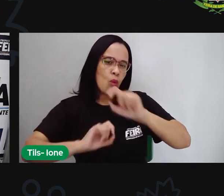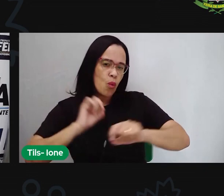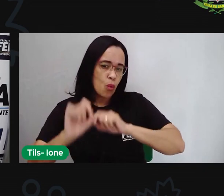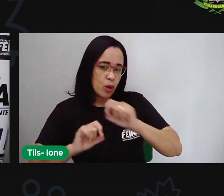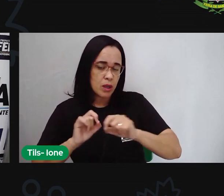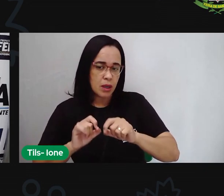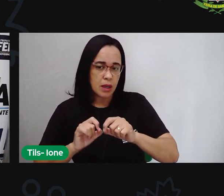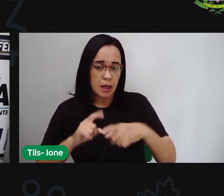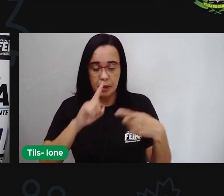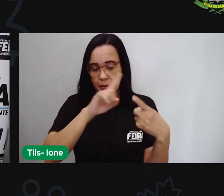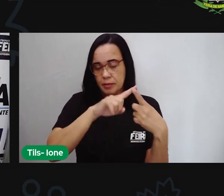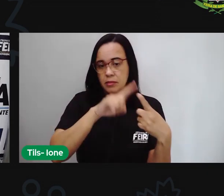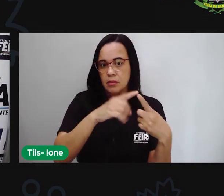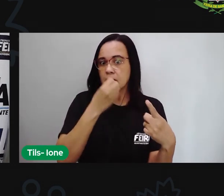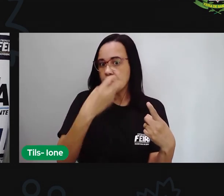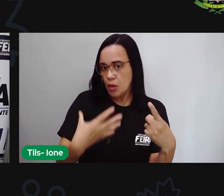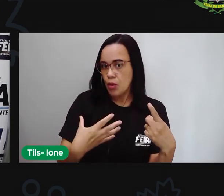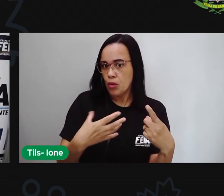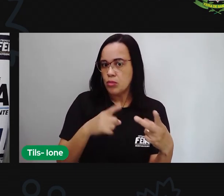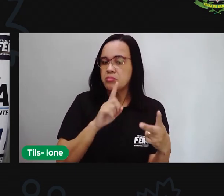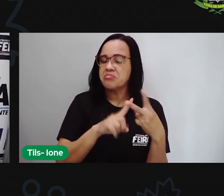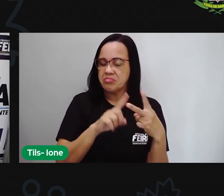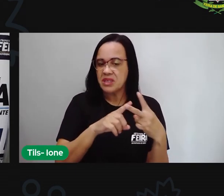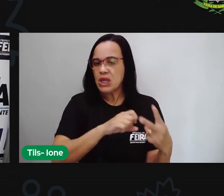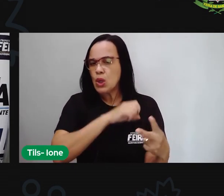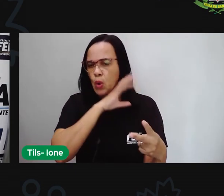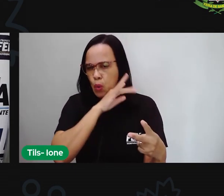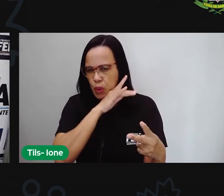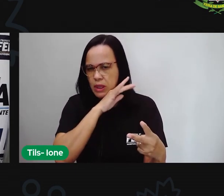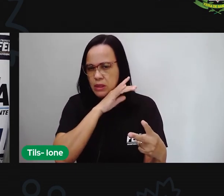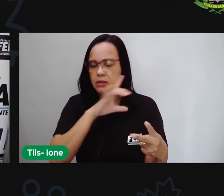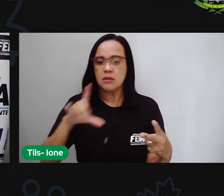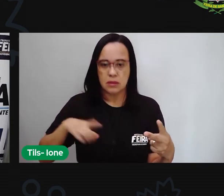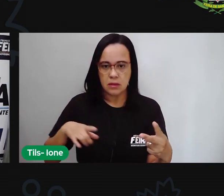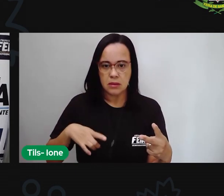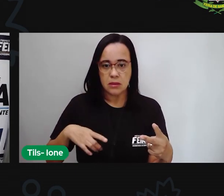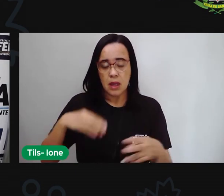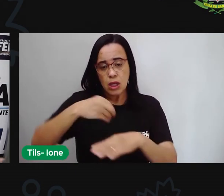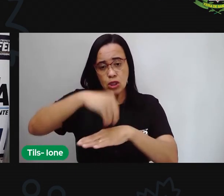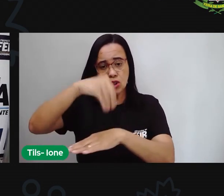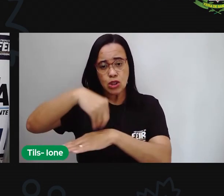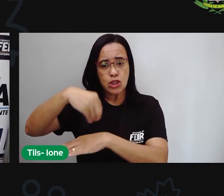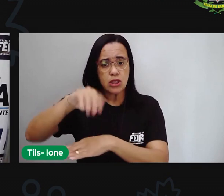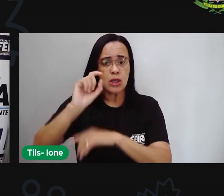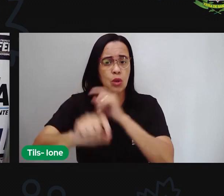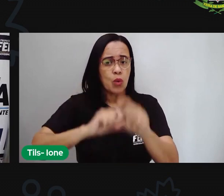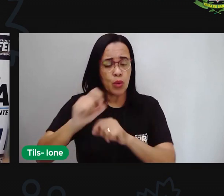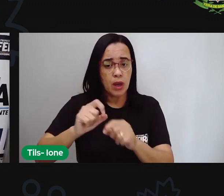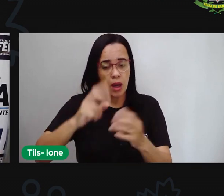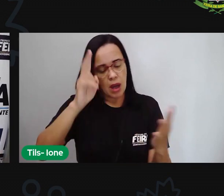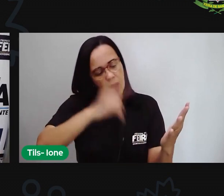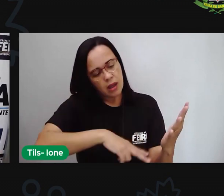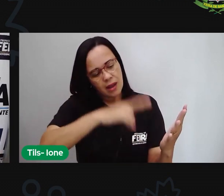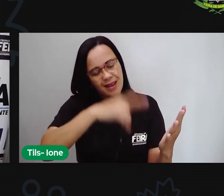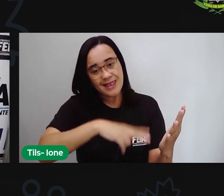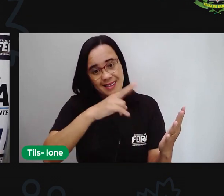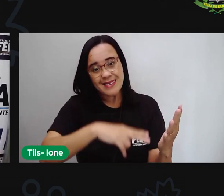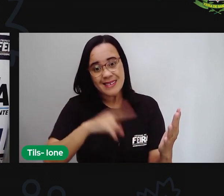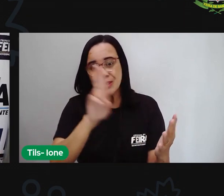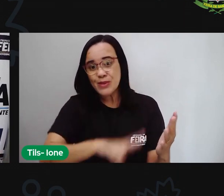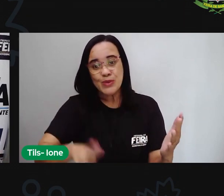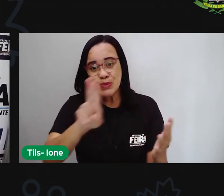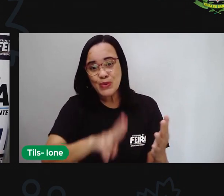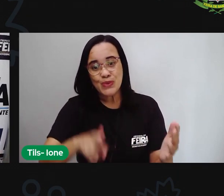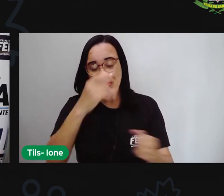e também da parte ruim a PROD até a sugestão de utilizar a internet para fazer leitura então a gente pode